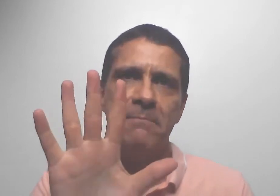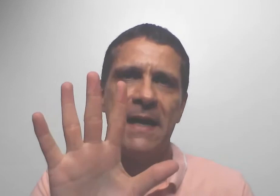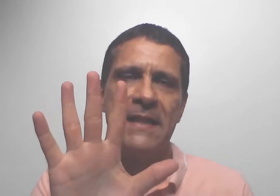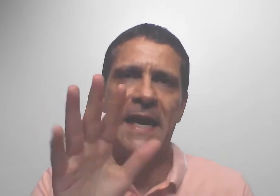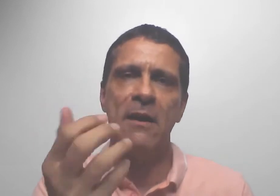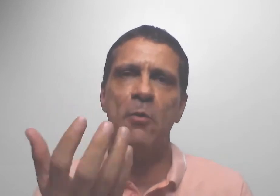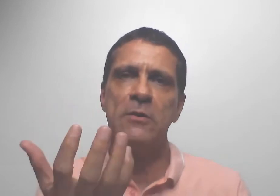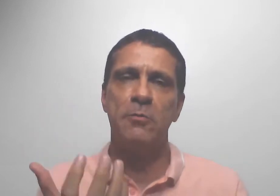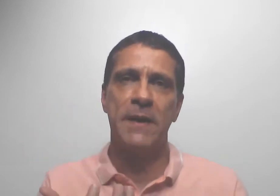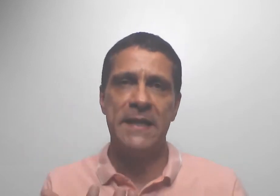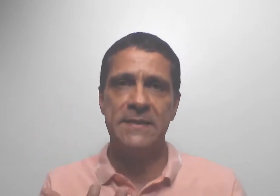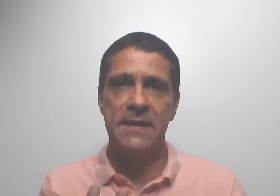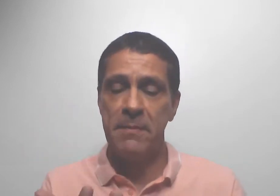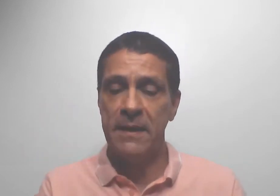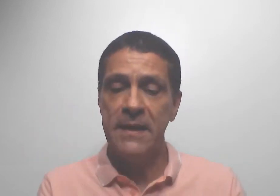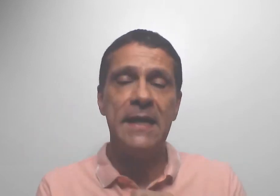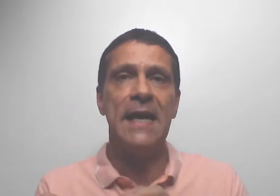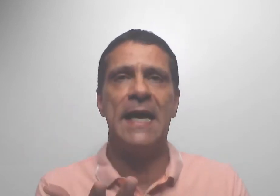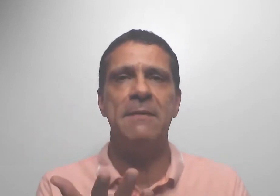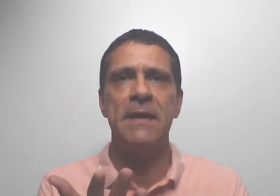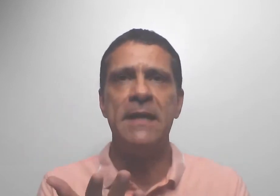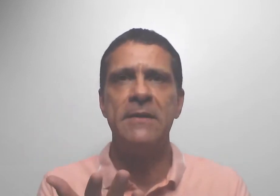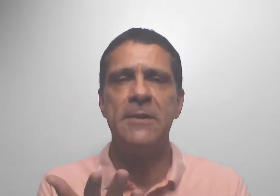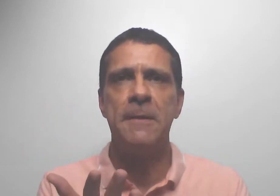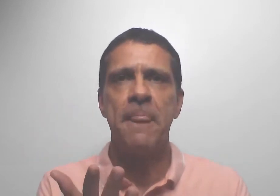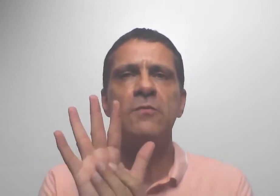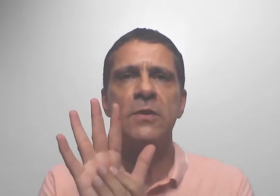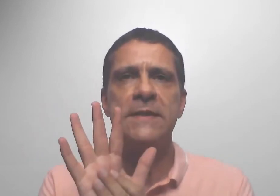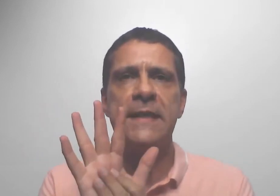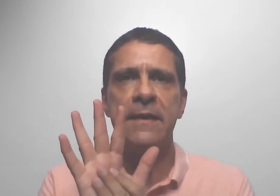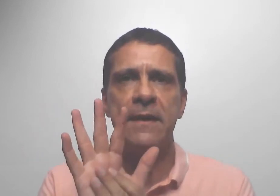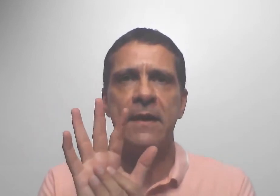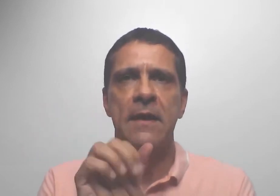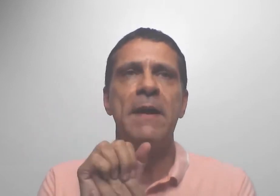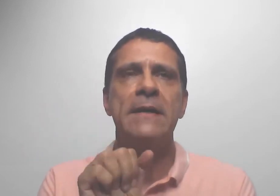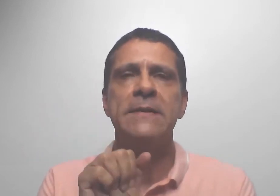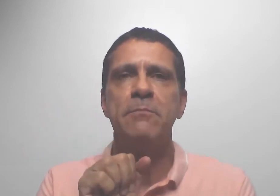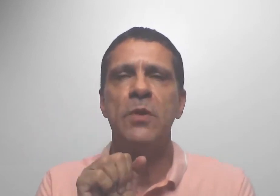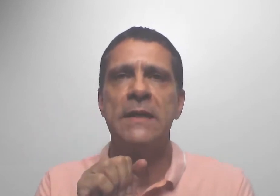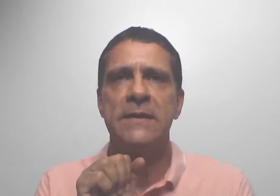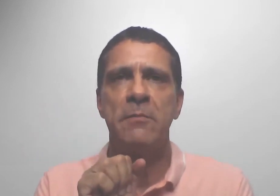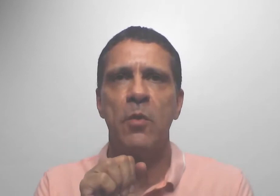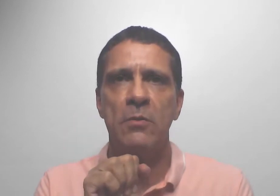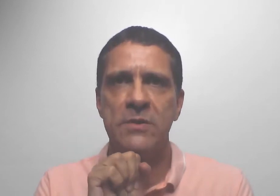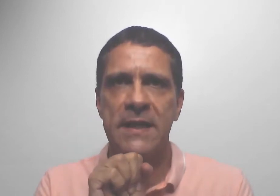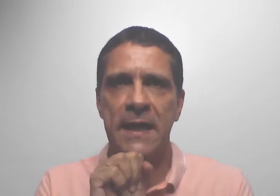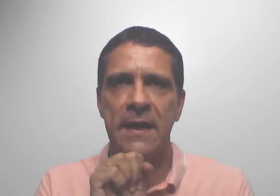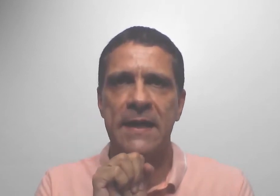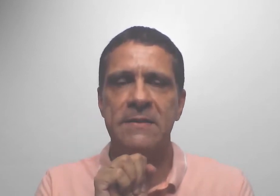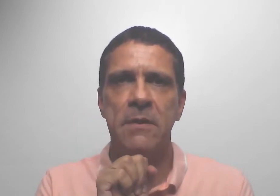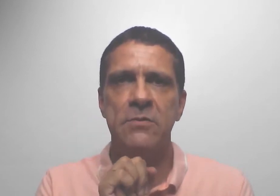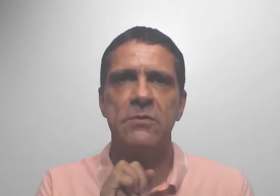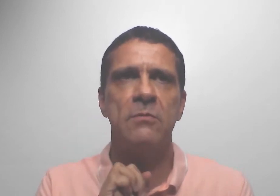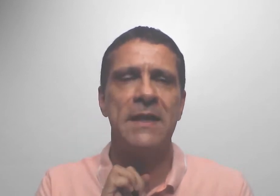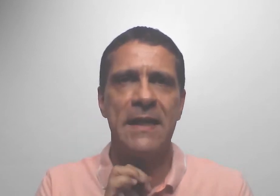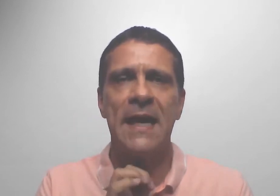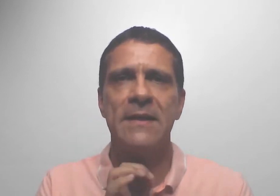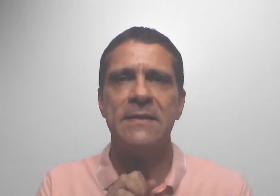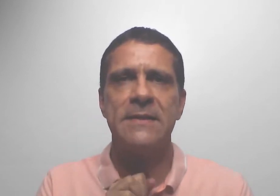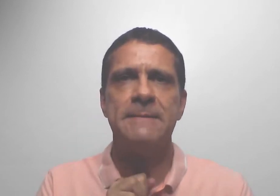emanar quanto para receber. E, claramente, quando você começa, por exemplo, a usar as mãos com mandalas